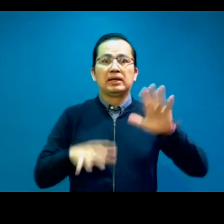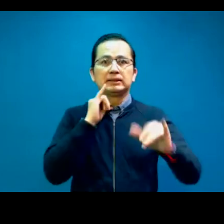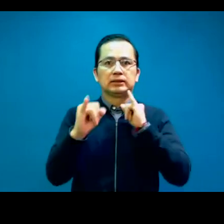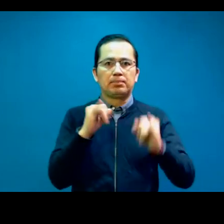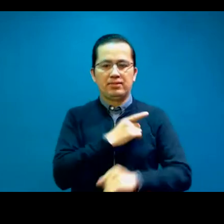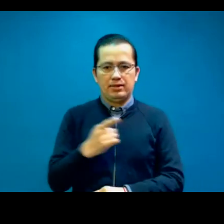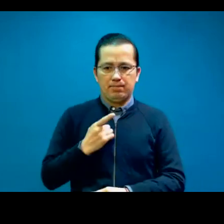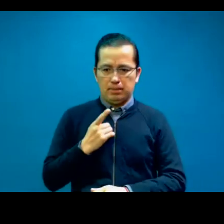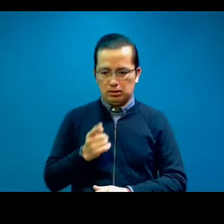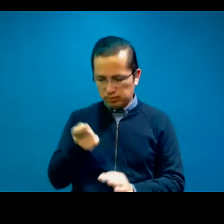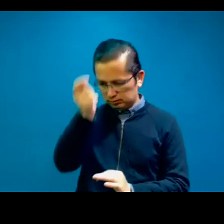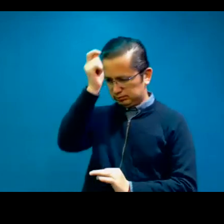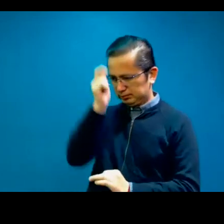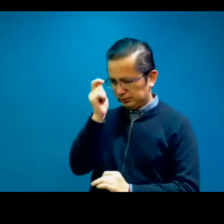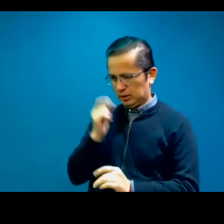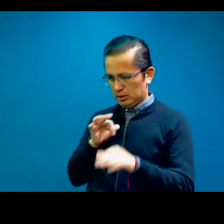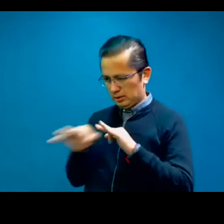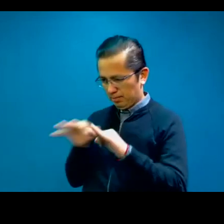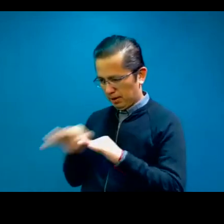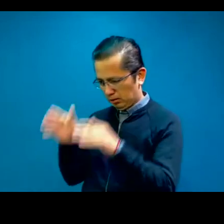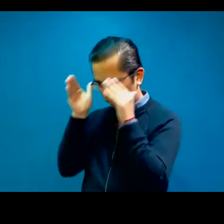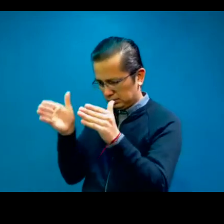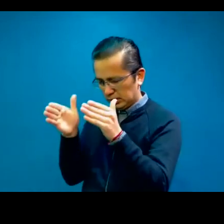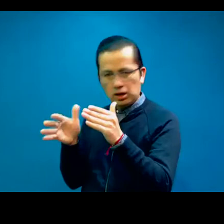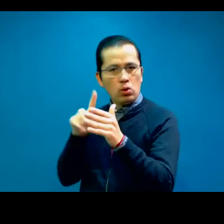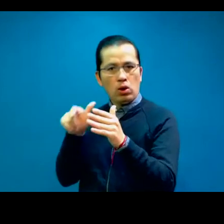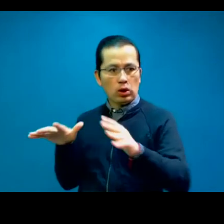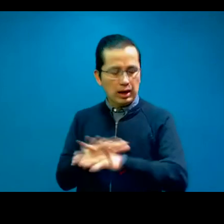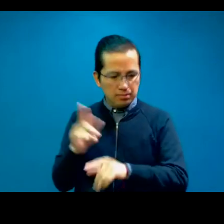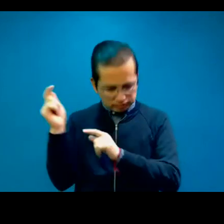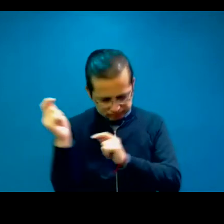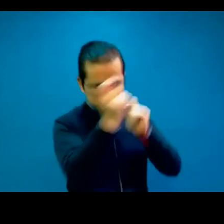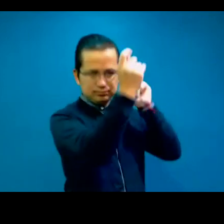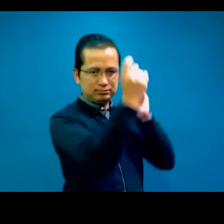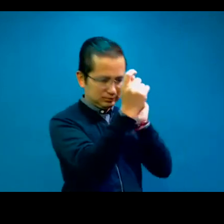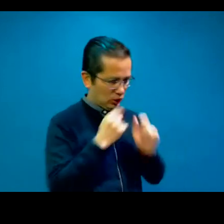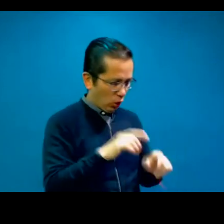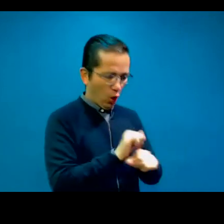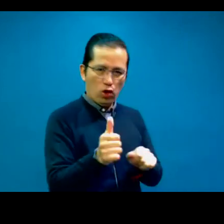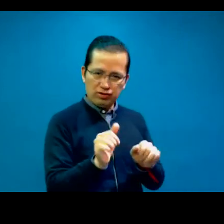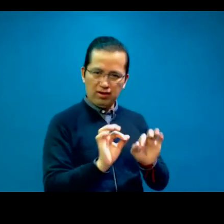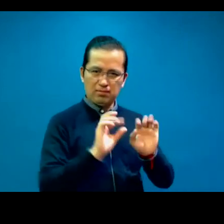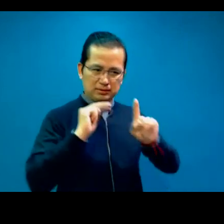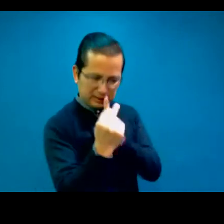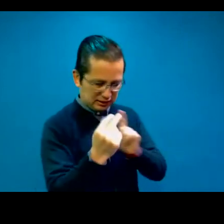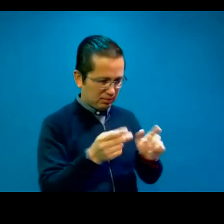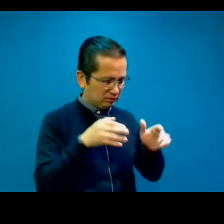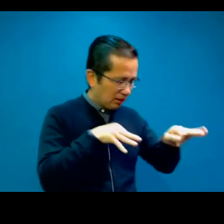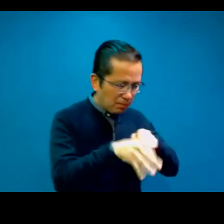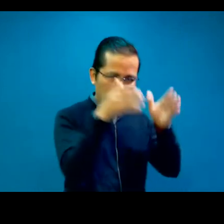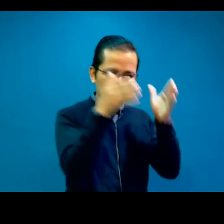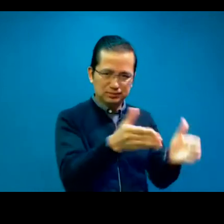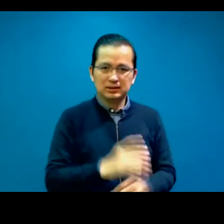una gorra y luego otra y luego saber distinguir, es complejo. Qué bueno que los jóvenes que